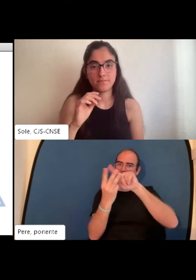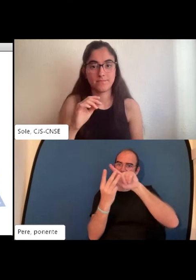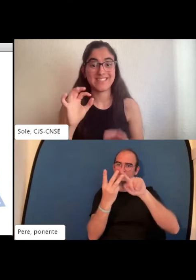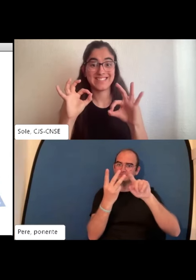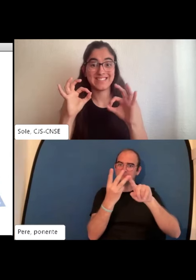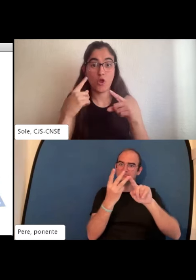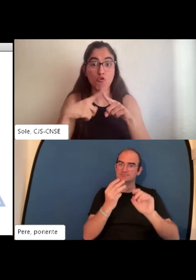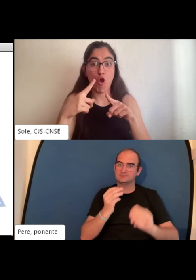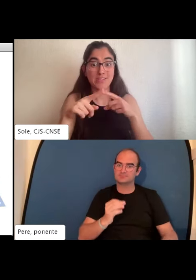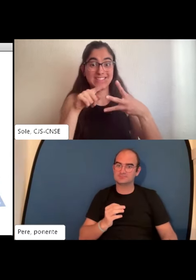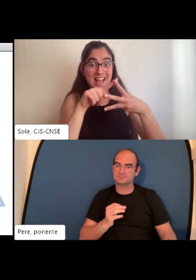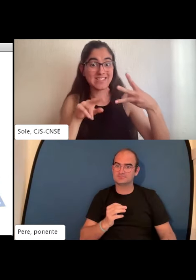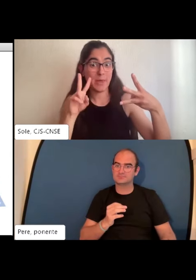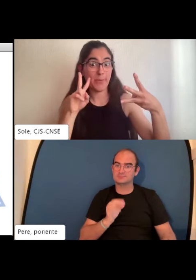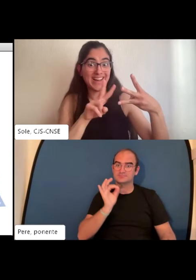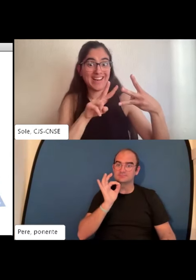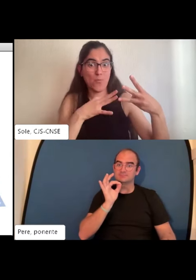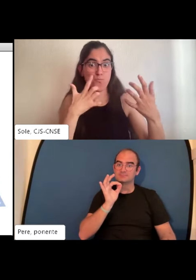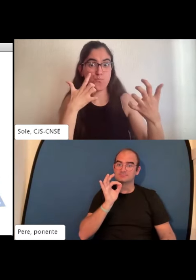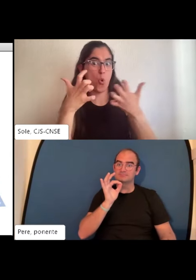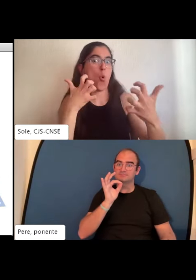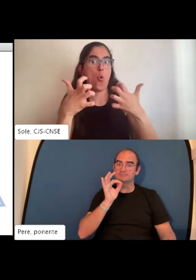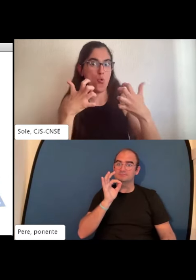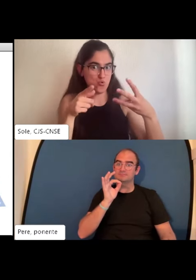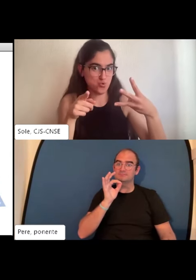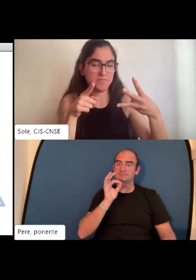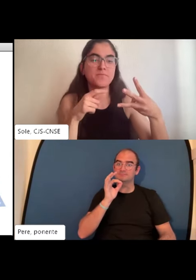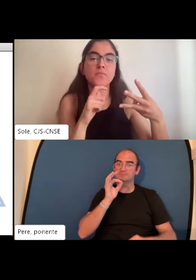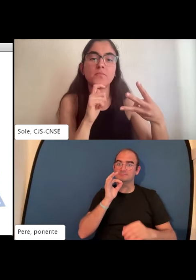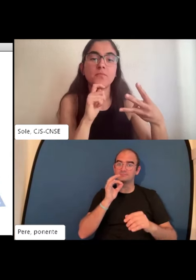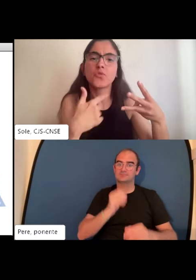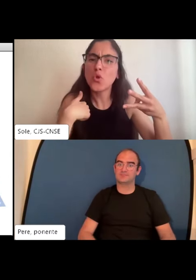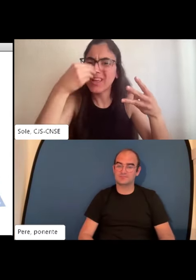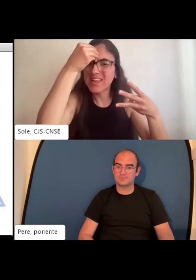¿Tú eres capaz de reconocerte estas tres virtudes en ti?